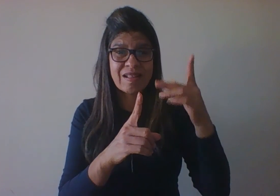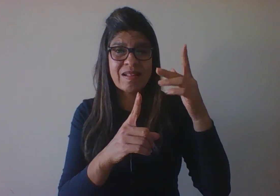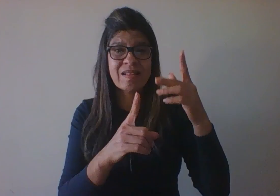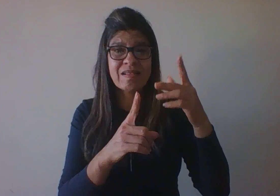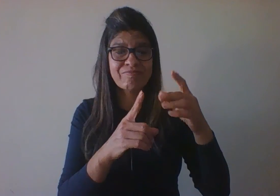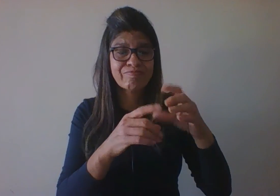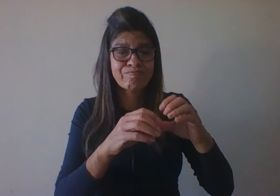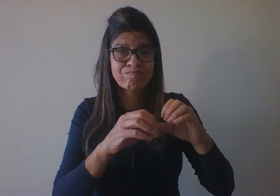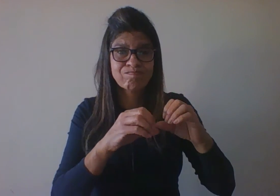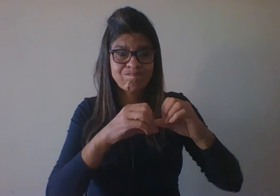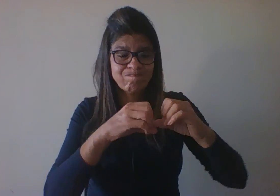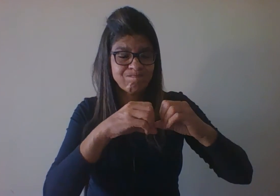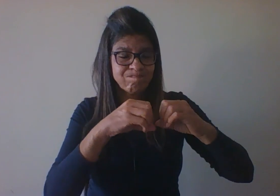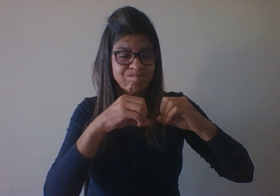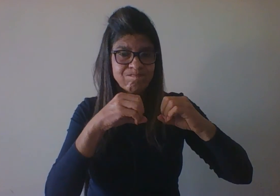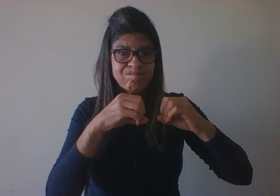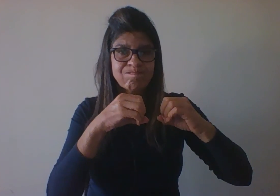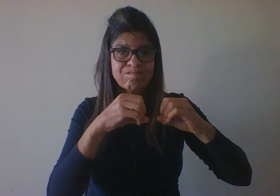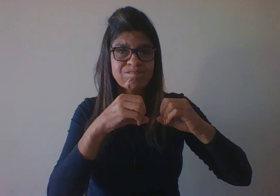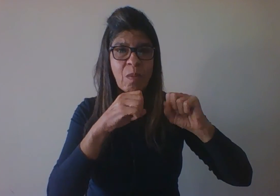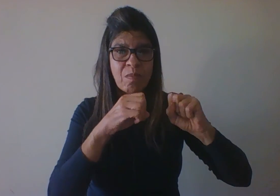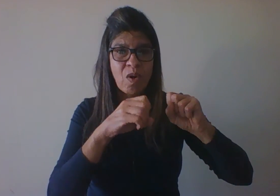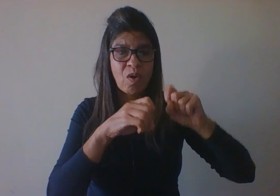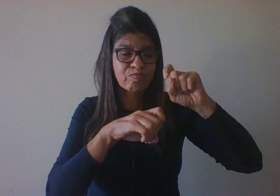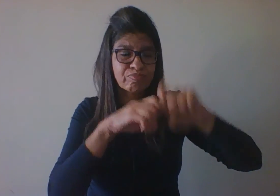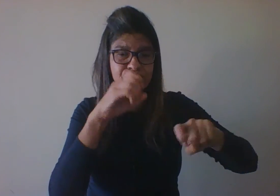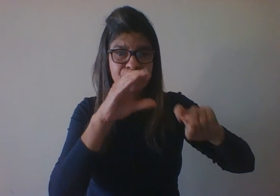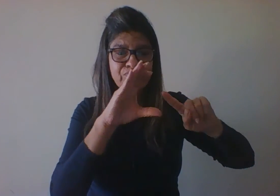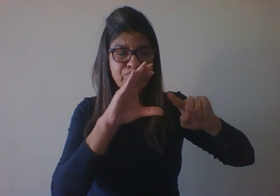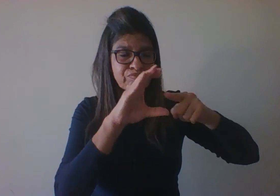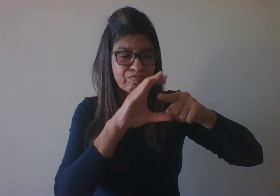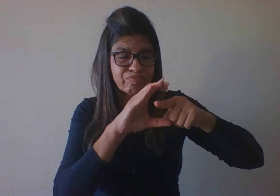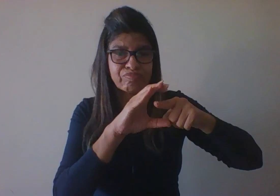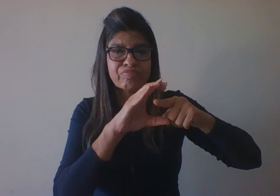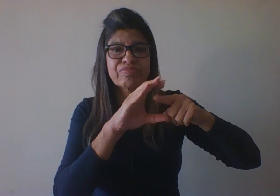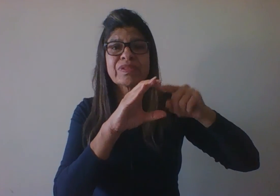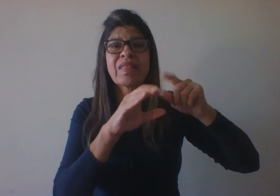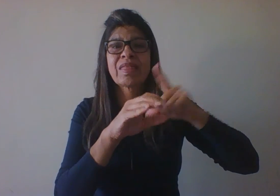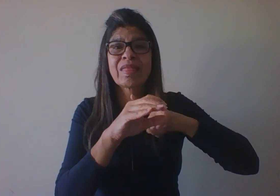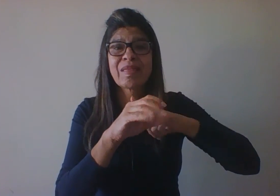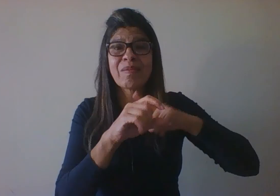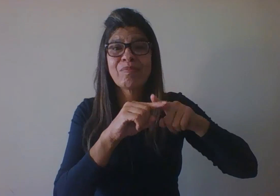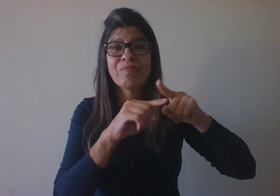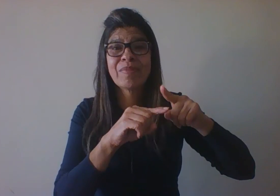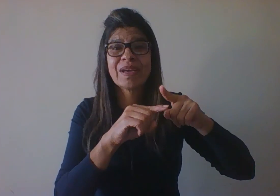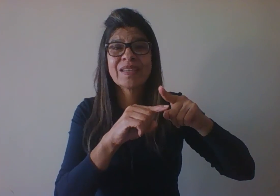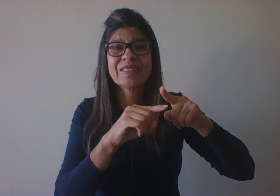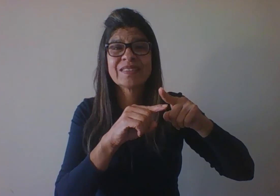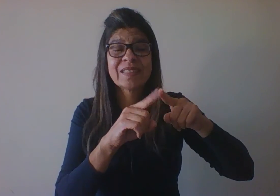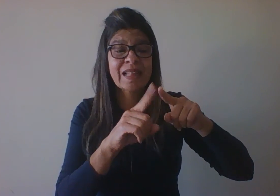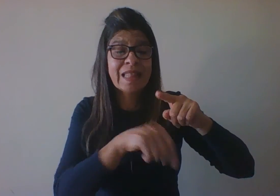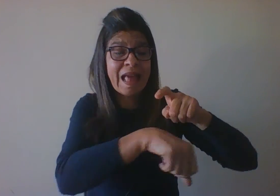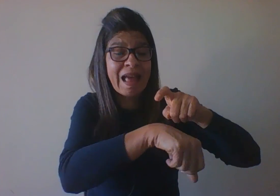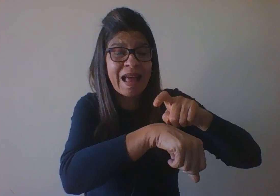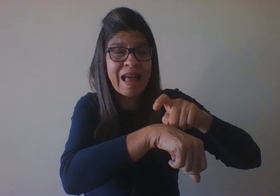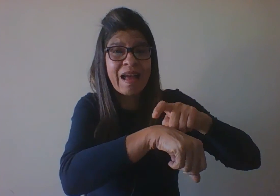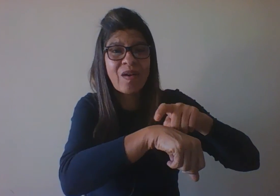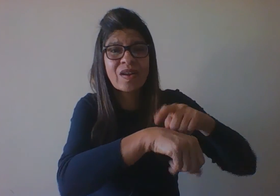pode engravidar, nesse caso ela engravidou. Mas isso não quer dizer que ela está no seu momento ideal para gerar esse filho.